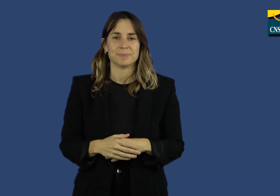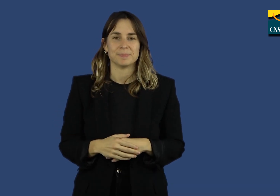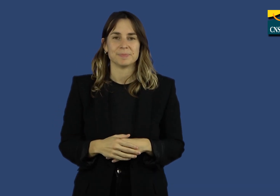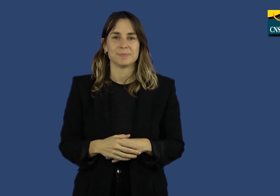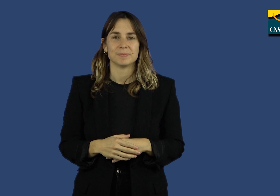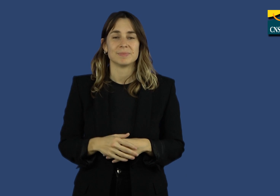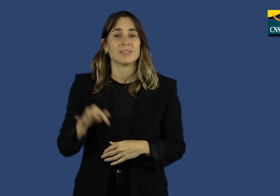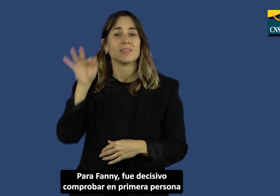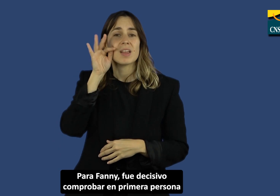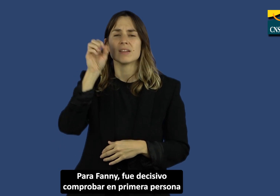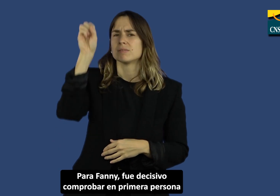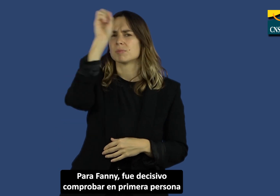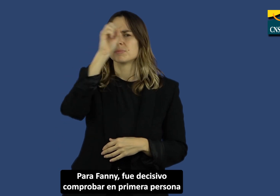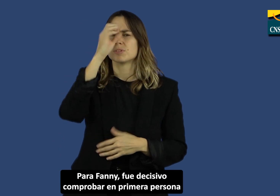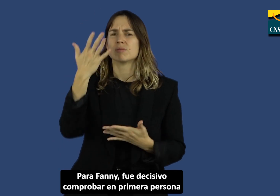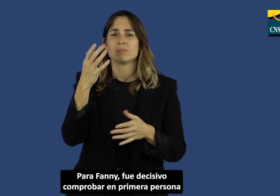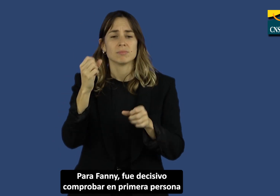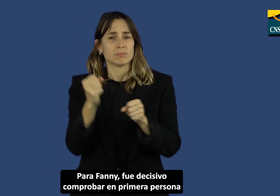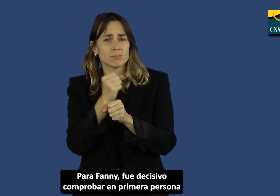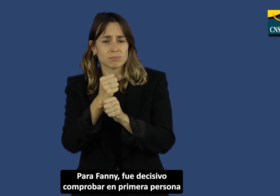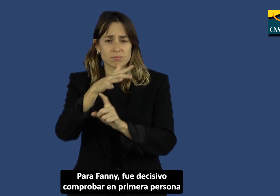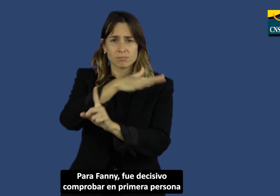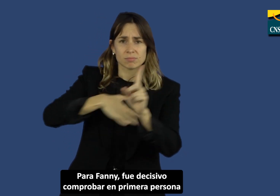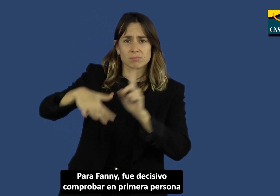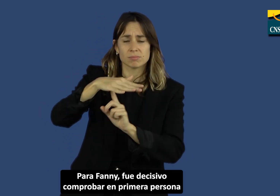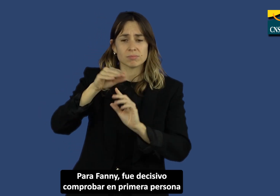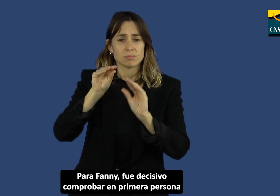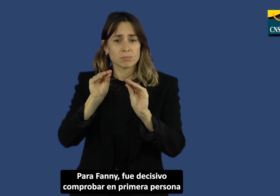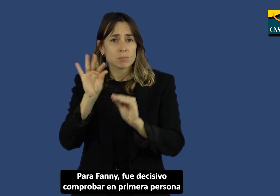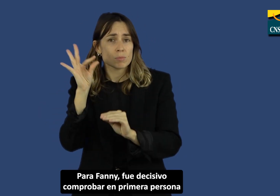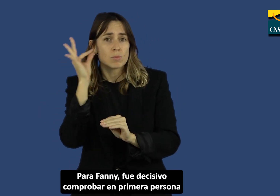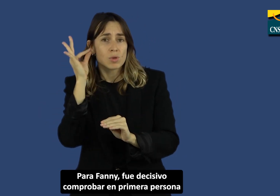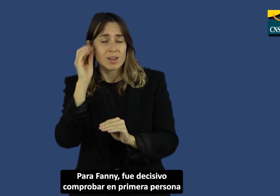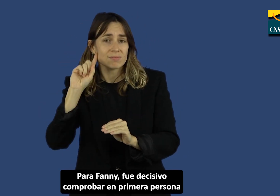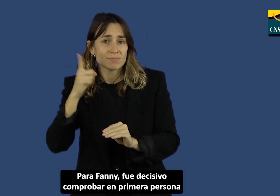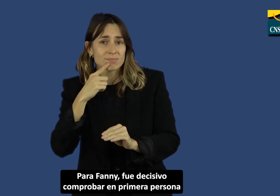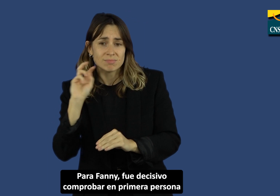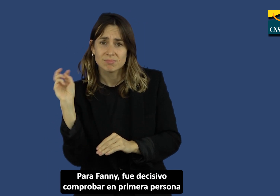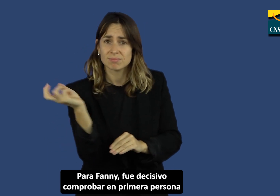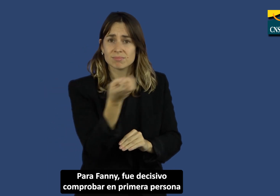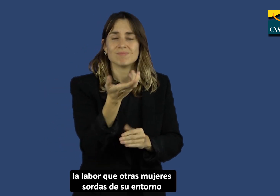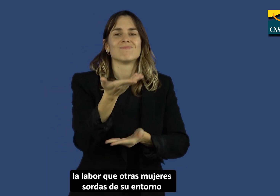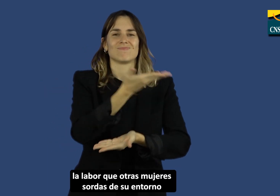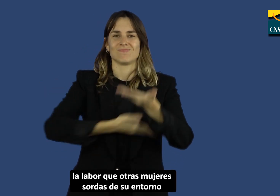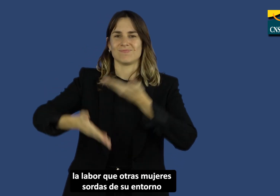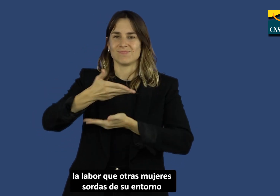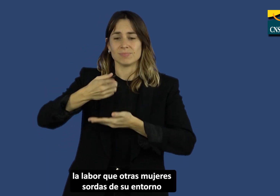Para Fanny fue decisivo comprobar en primera persona la labor que otras mujeres